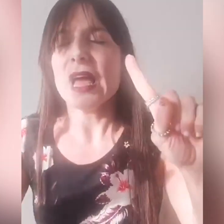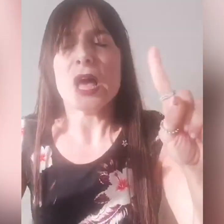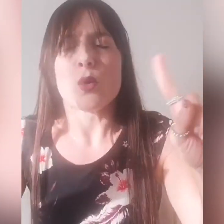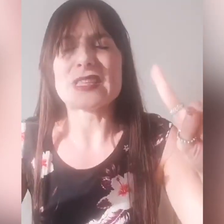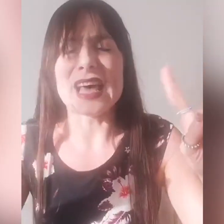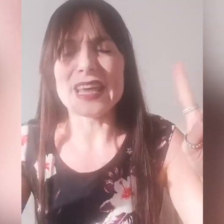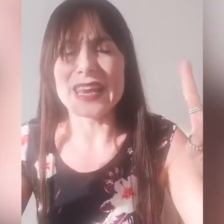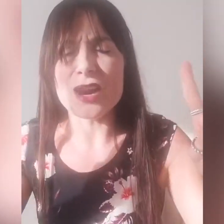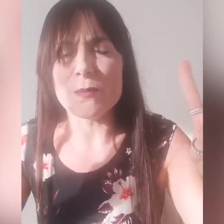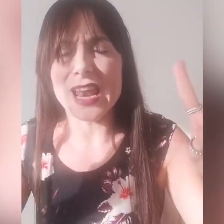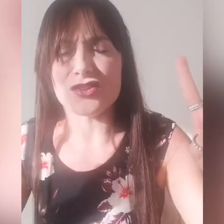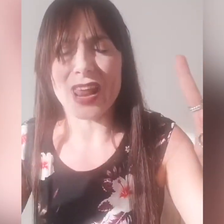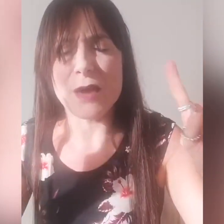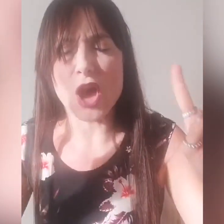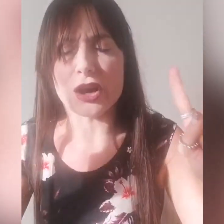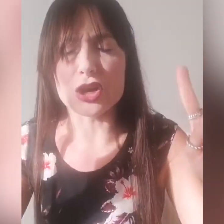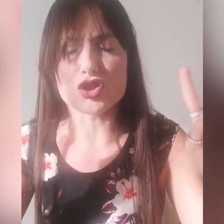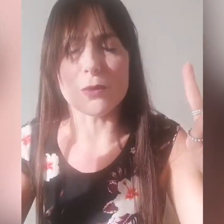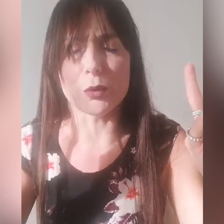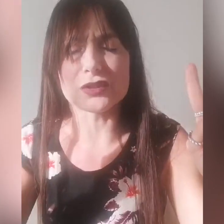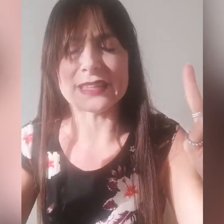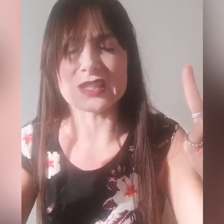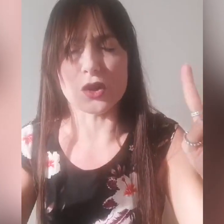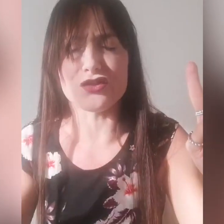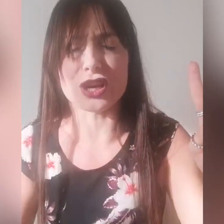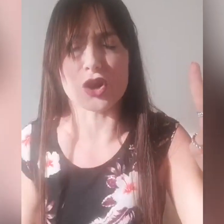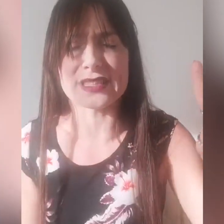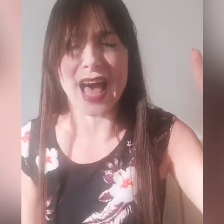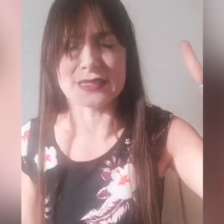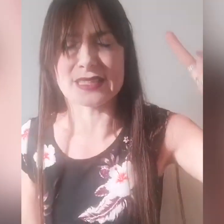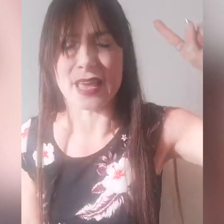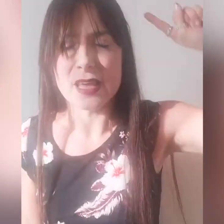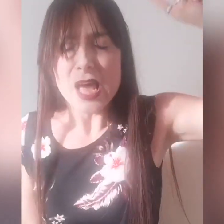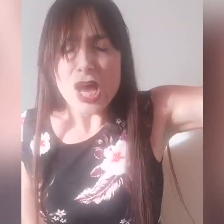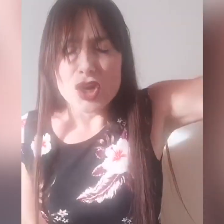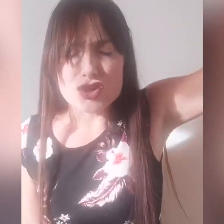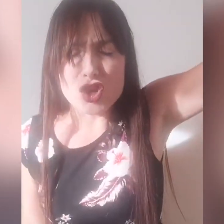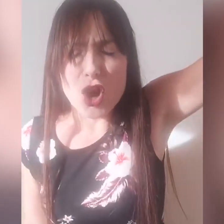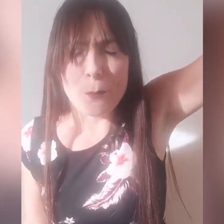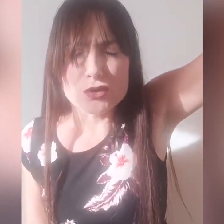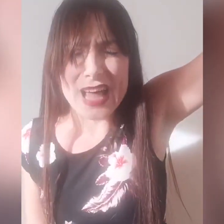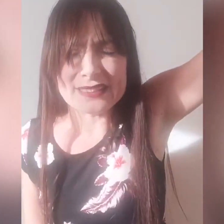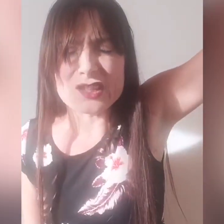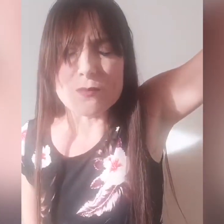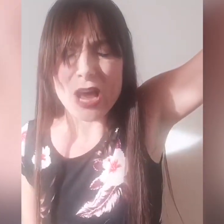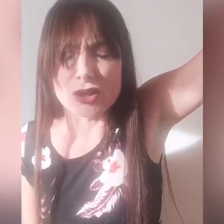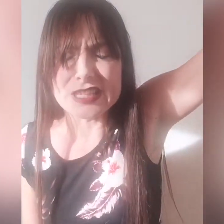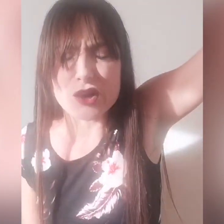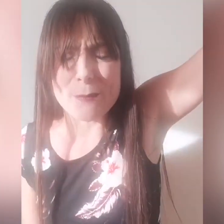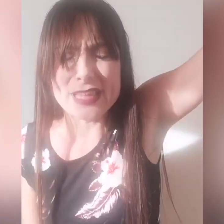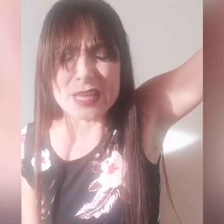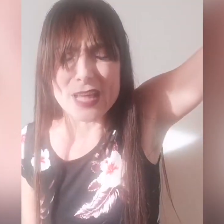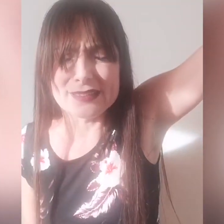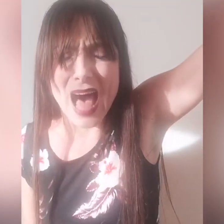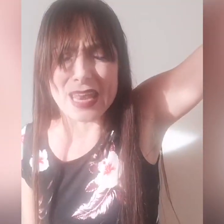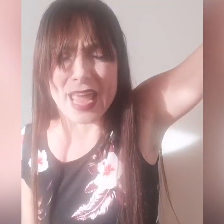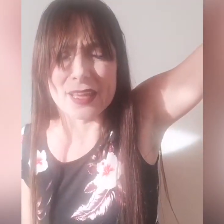Quest'allegria non mi lascerà, i miei occhi non sono puntati sulle circostanze, non sono puntati sugli incondizionamenti mentali!